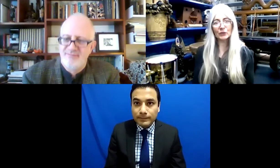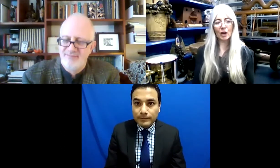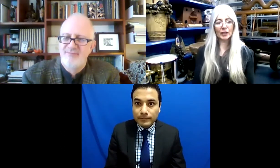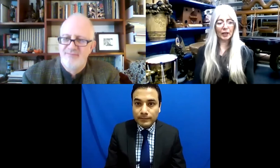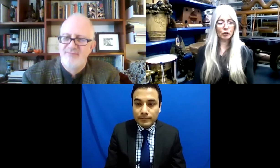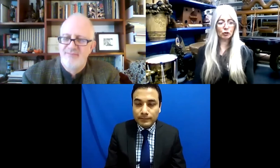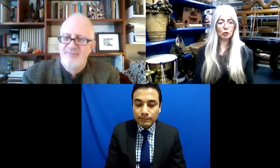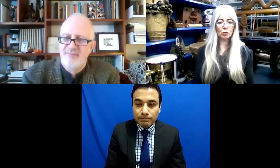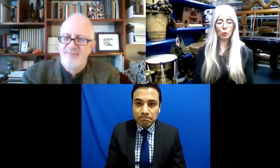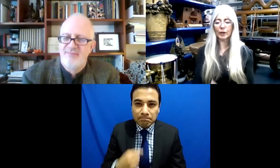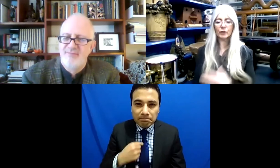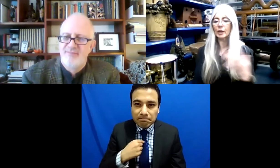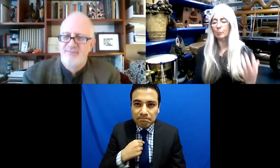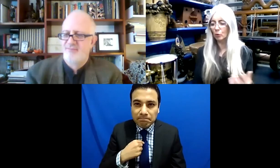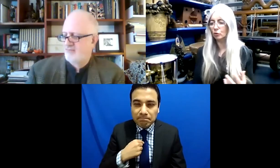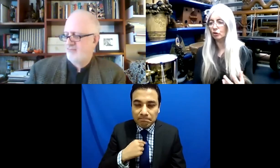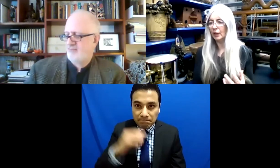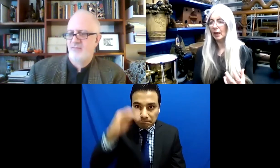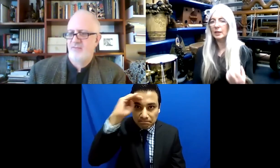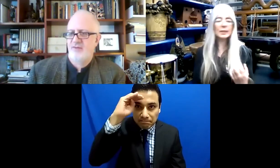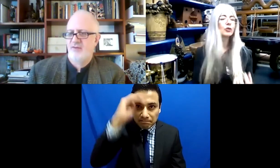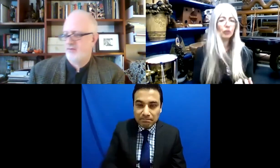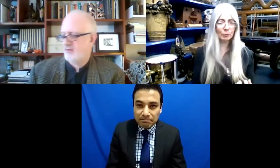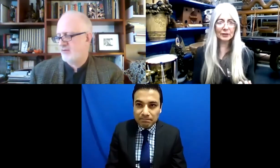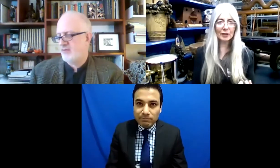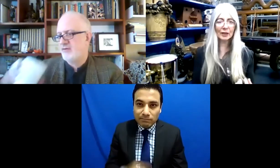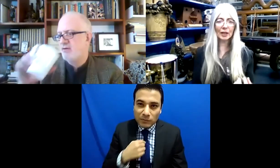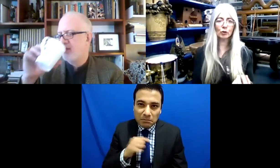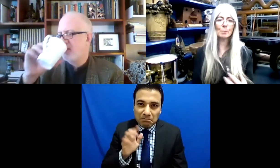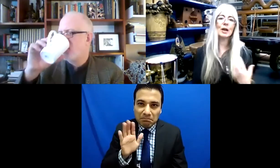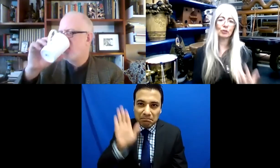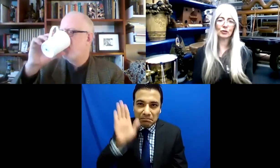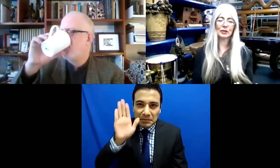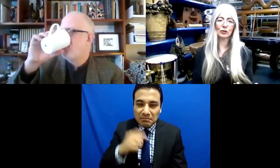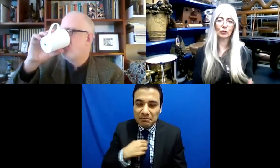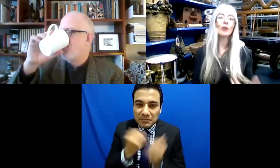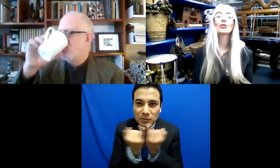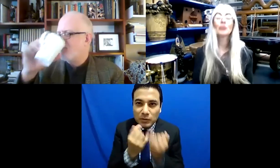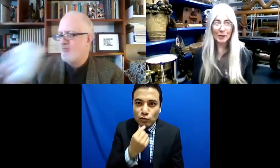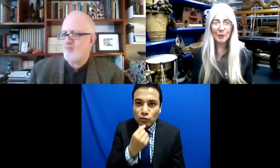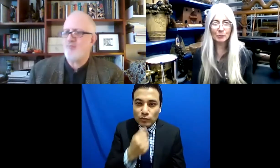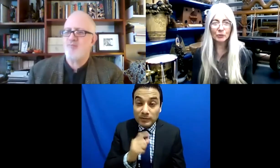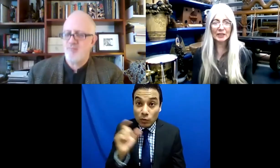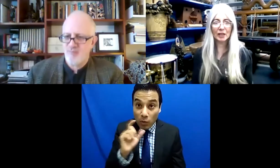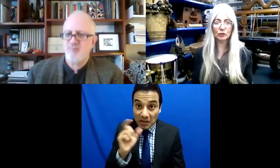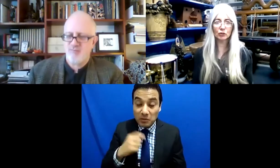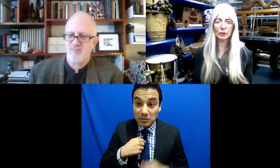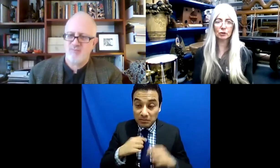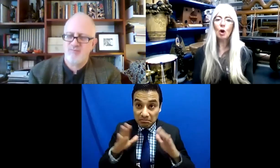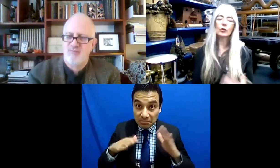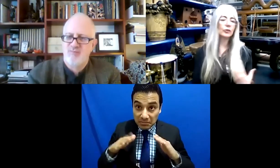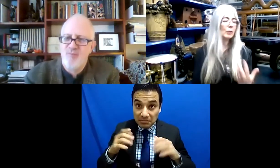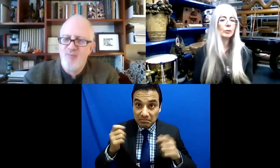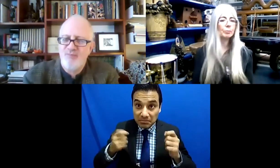Creo que por dentro sigo siendo como una niña. Cuando me acerco a un instrumento, me imagino